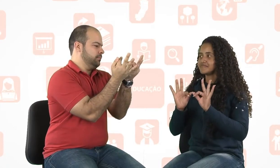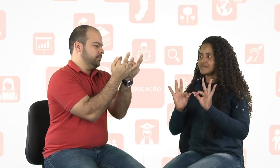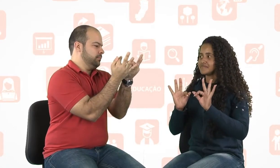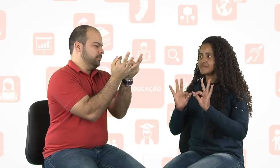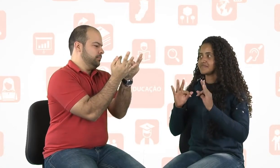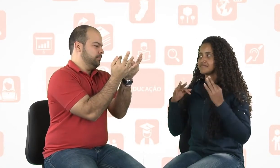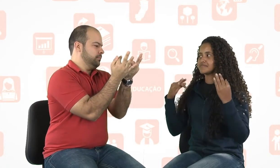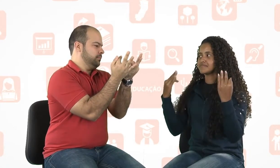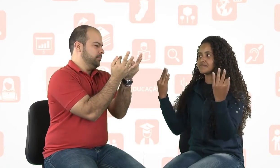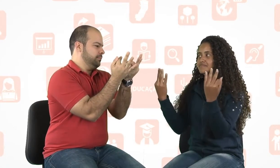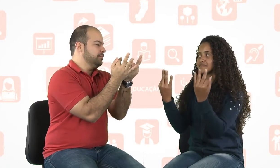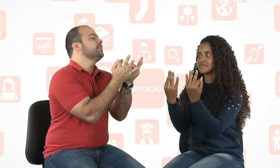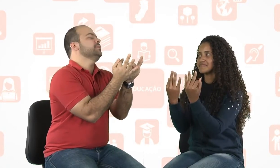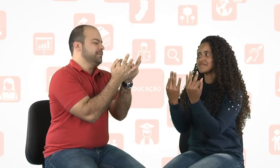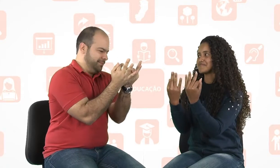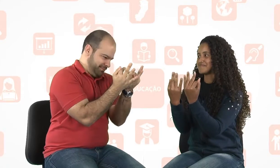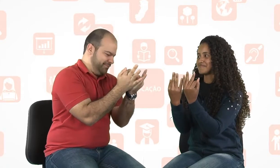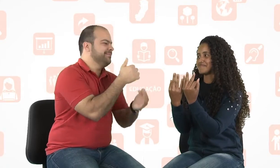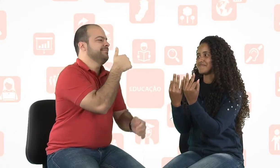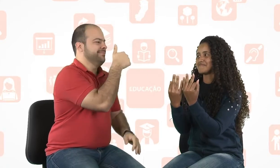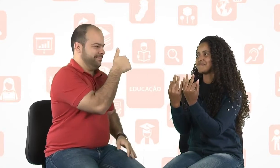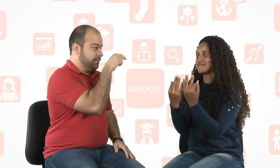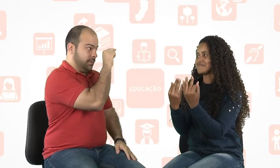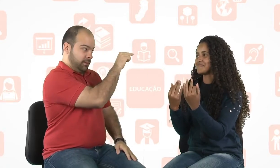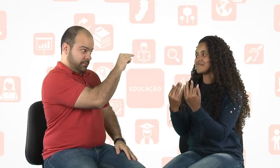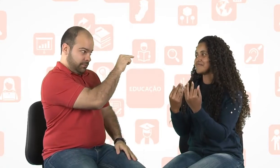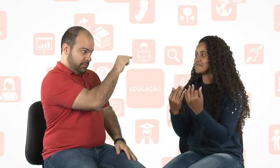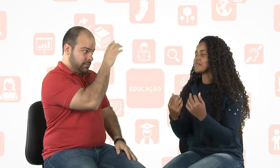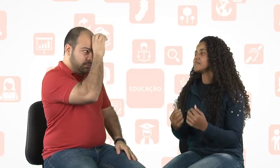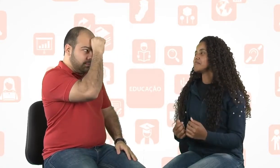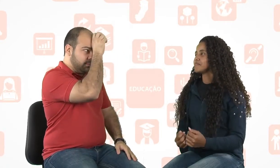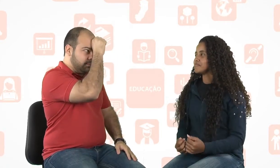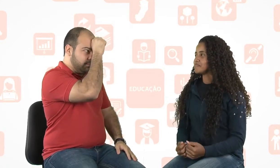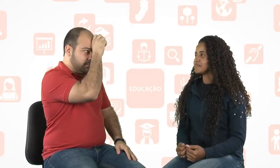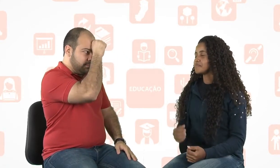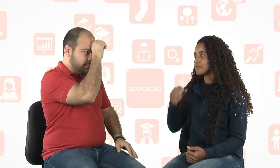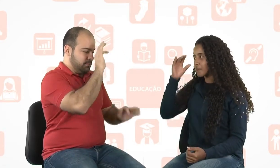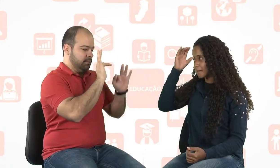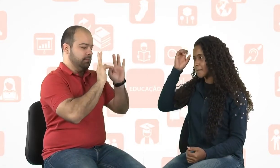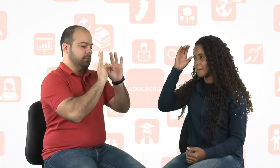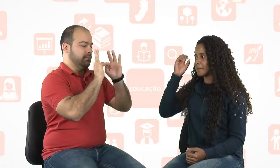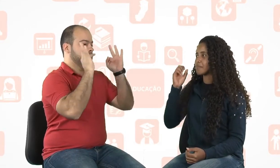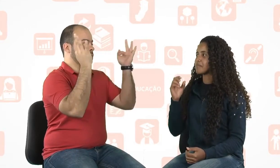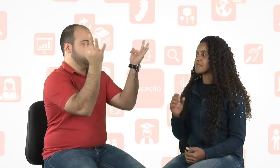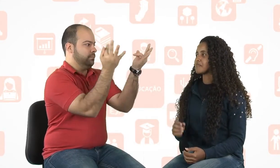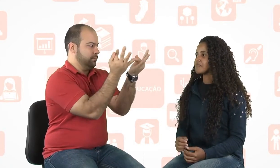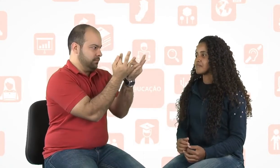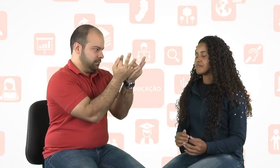Família. Você agora vai aprender os sinais de família.